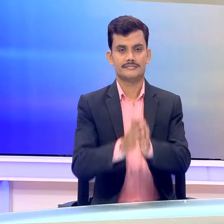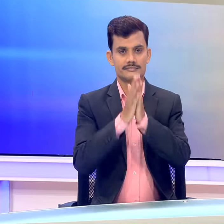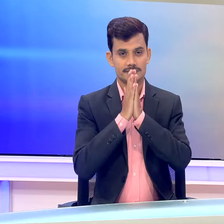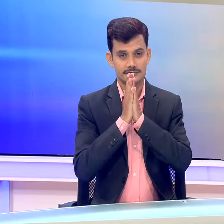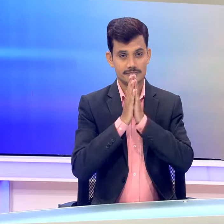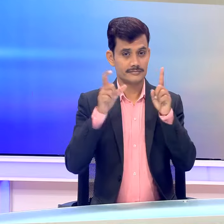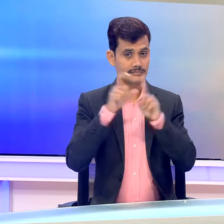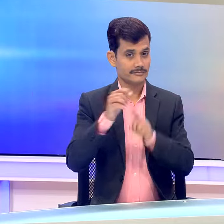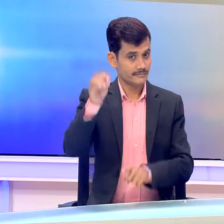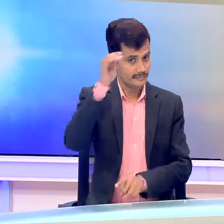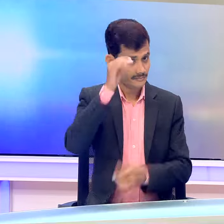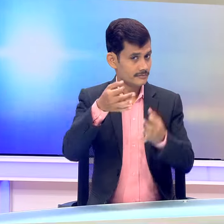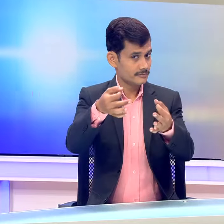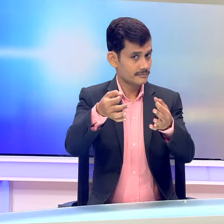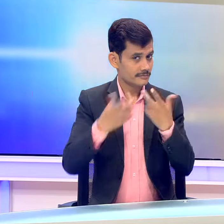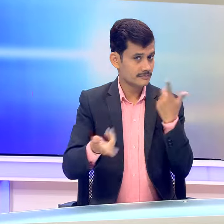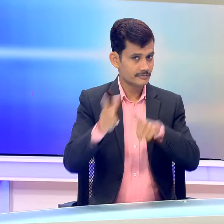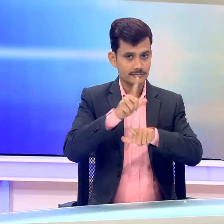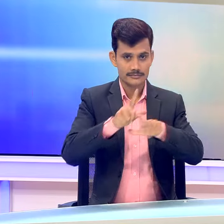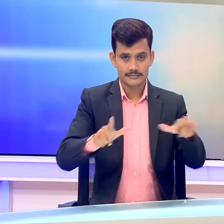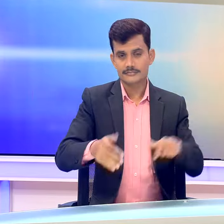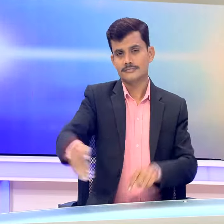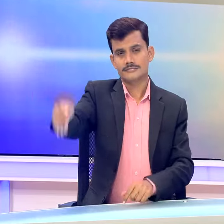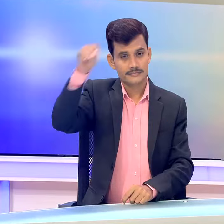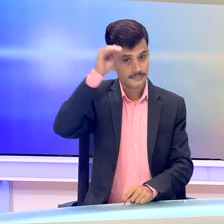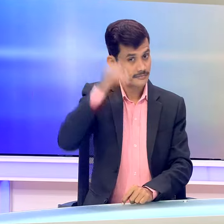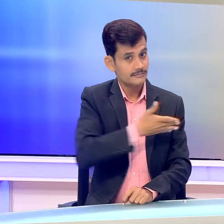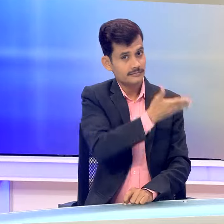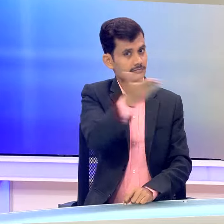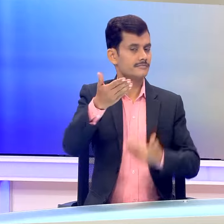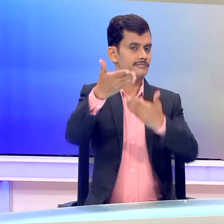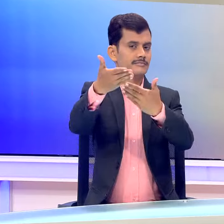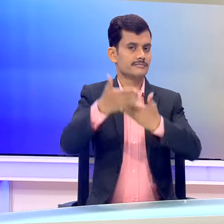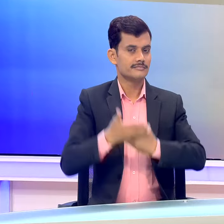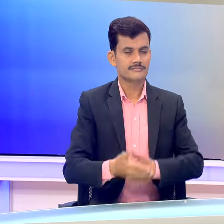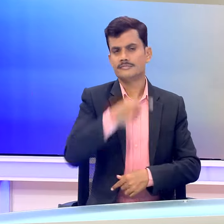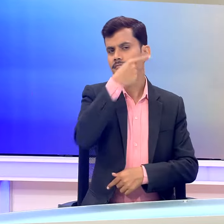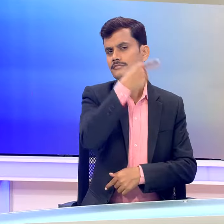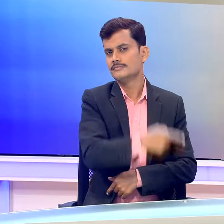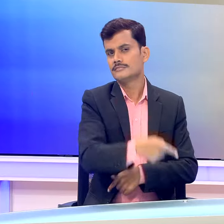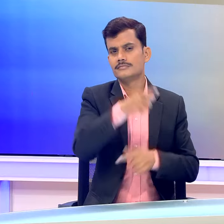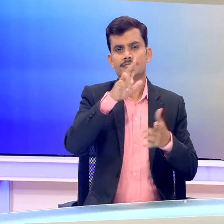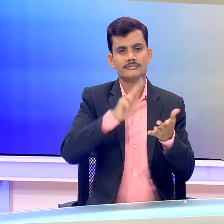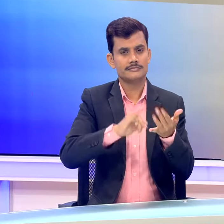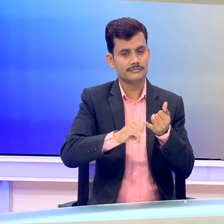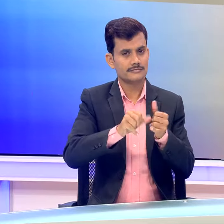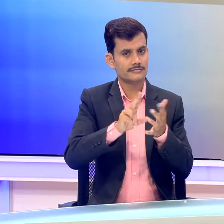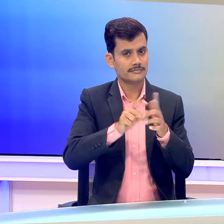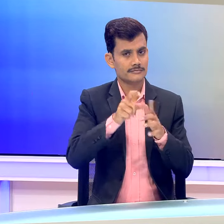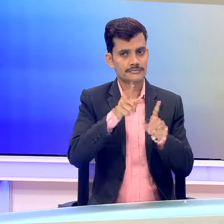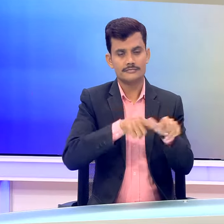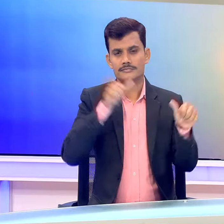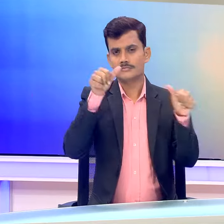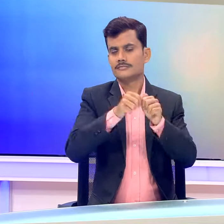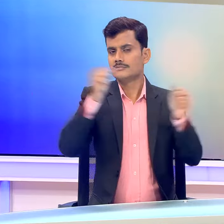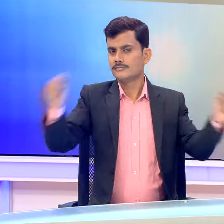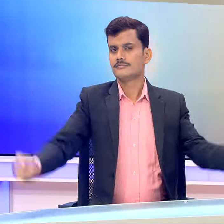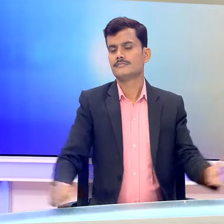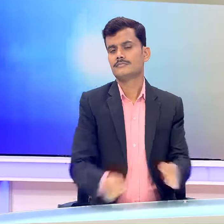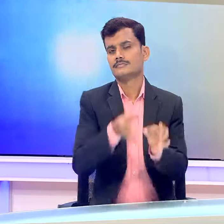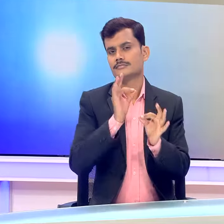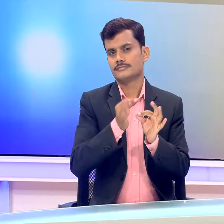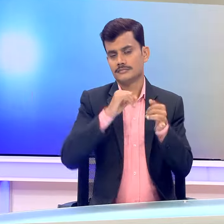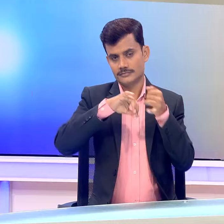नमस्कार डेडी नियोस के विशेश सांकेतिक भाषा के बुलेटिन में आप सभी का स्वागत हैं आपके साथ मैं हूँ संध्या शर्मा और मेरे साथ हैं मेरे